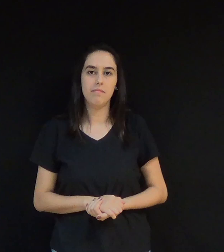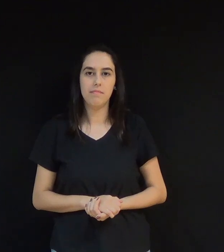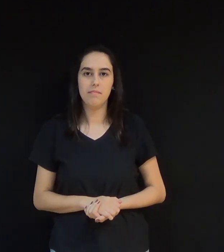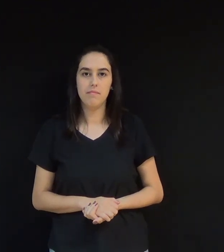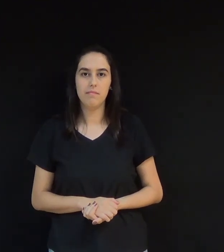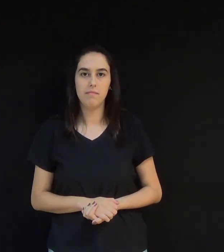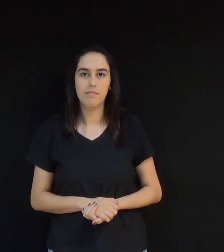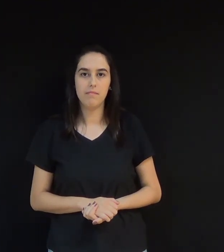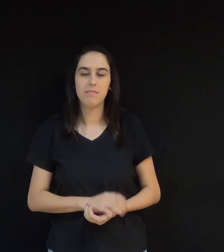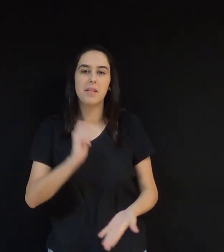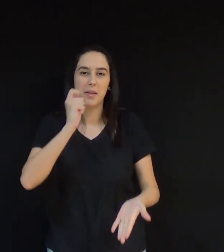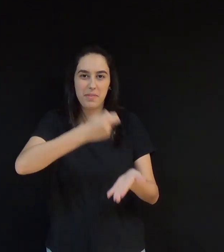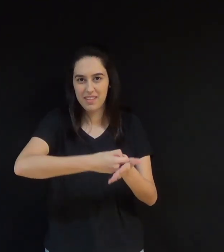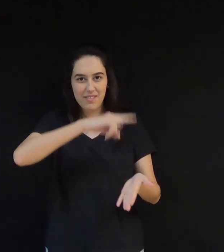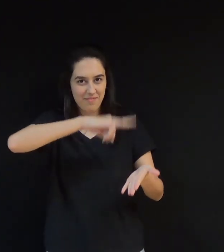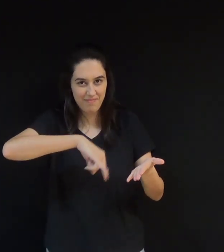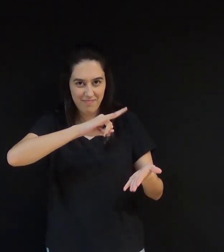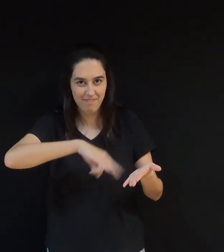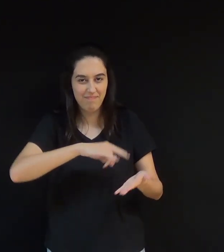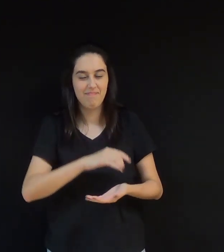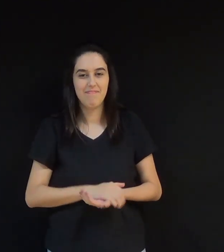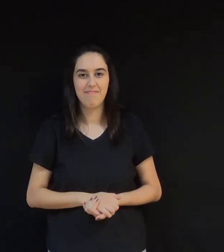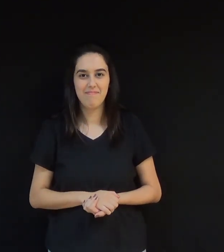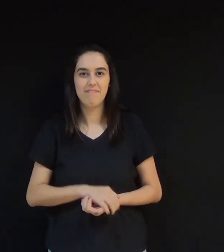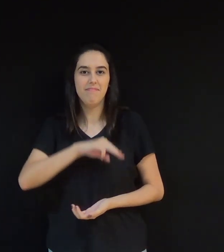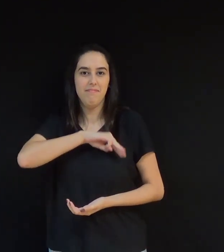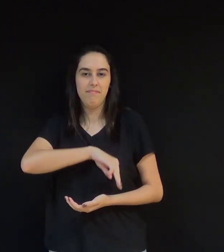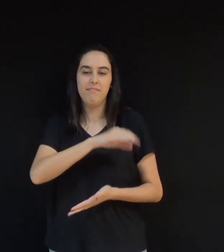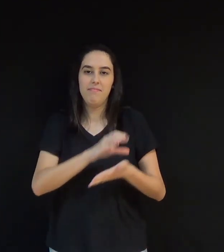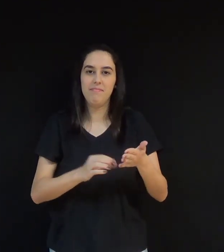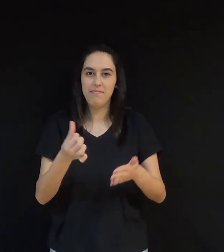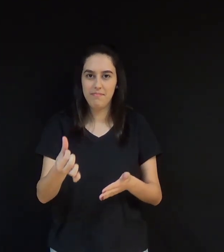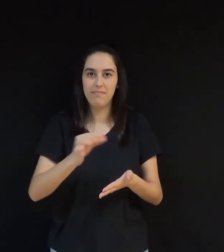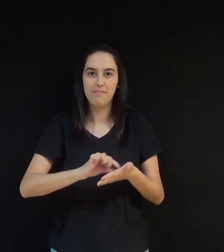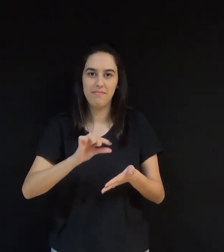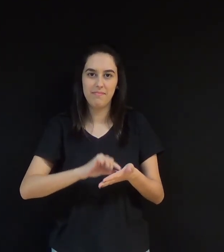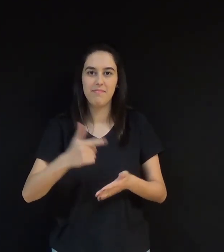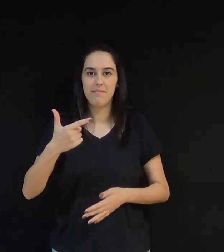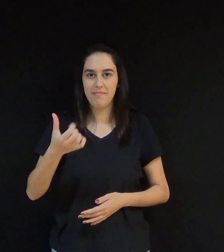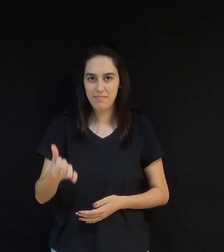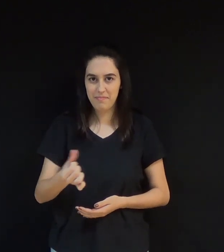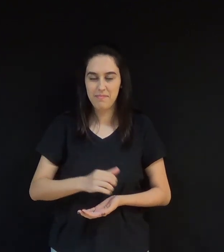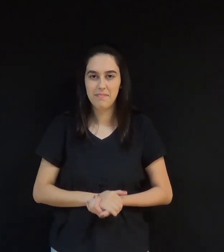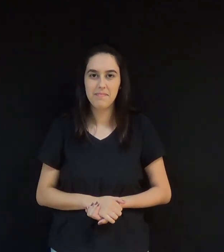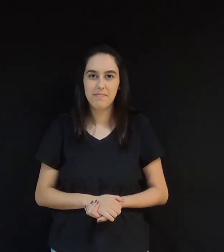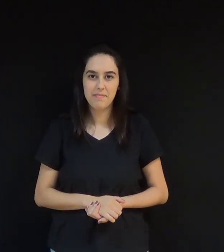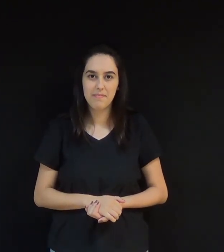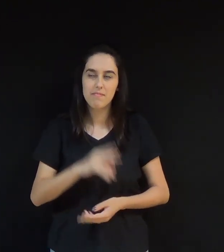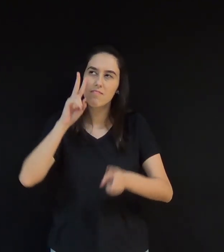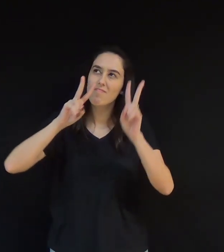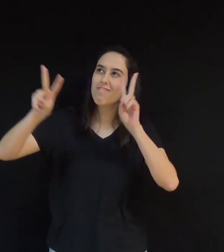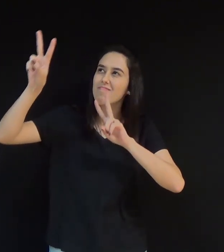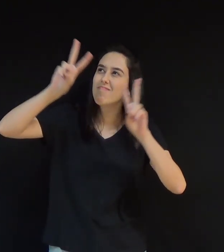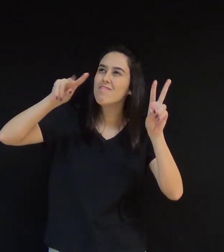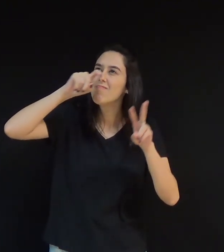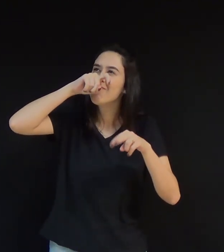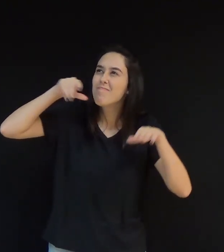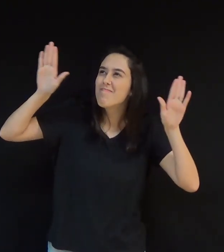Pagando as contas Mateus 6, 26 Observai as aves do céu, não